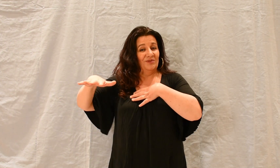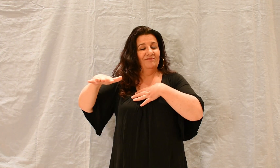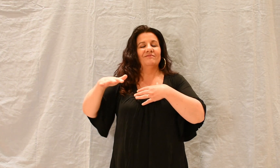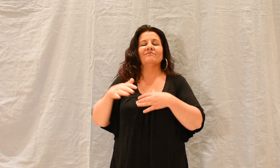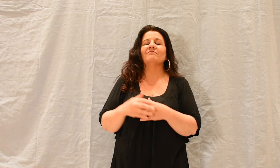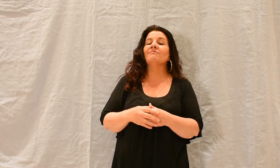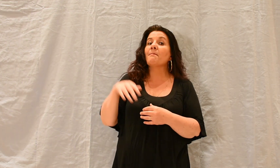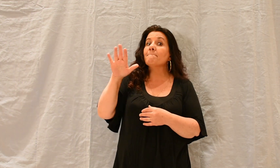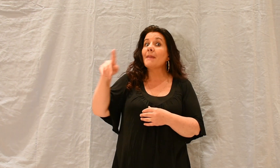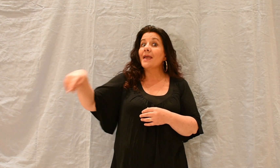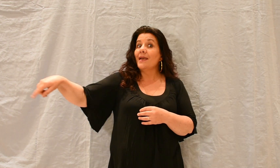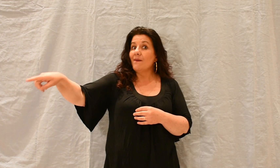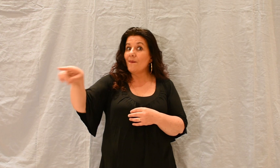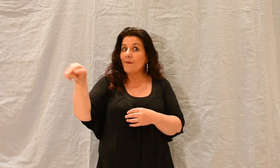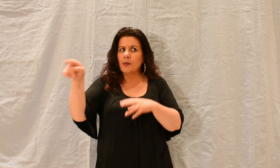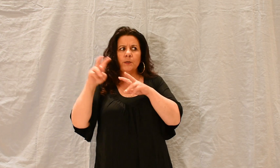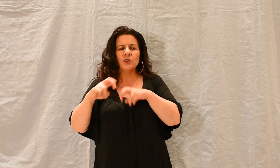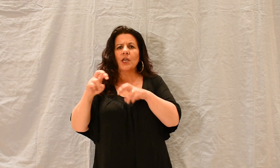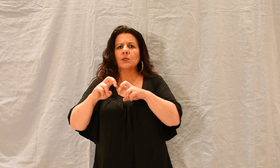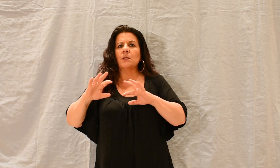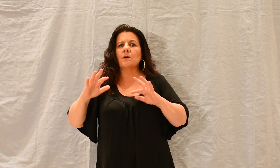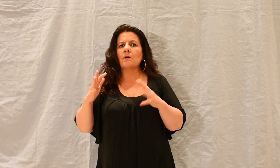Mais ceux-ci cherchaient à le supprimer.